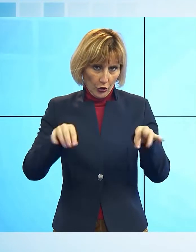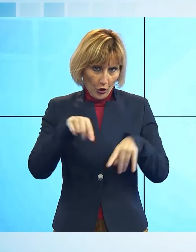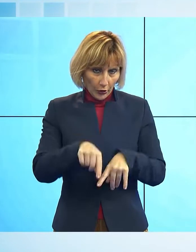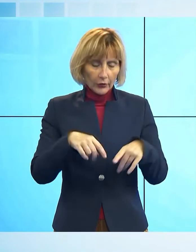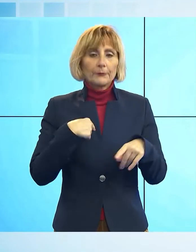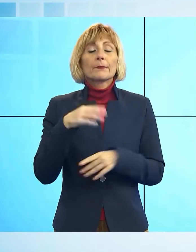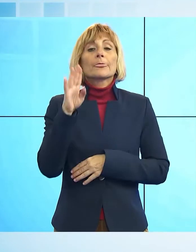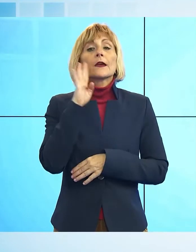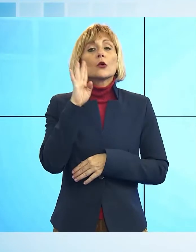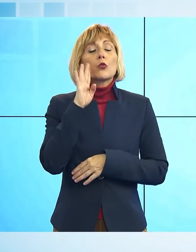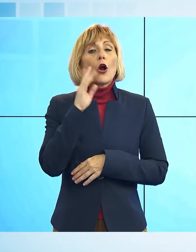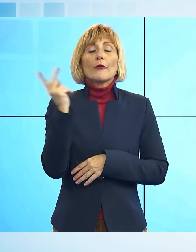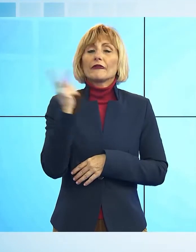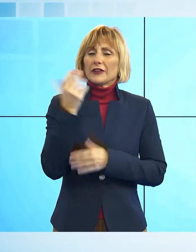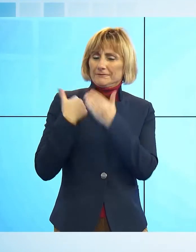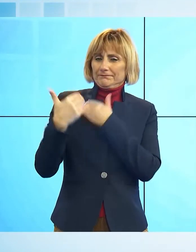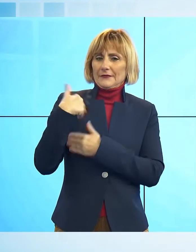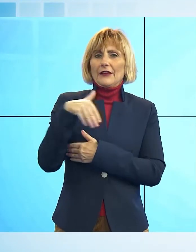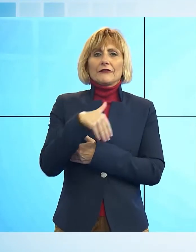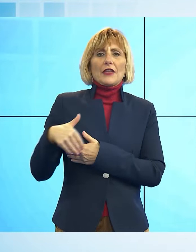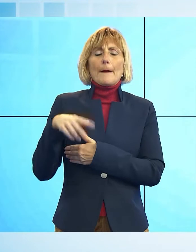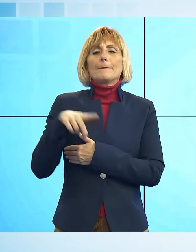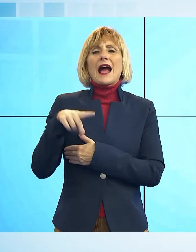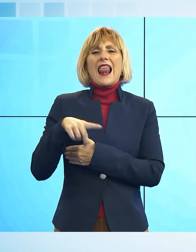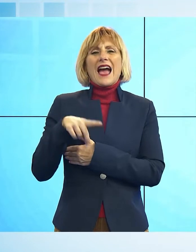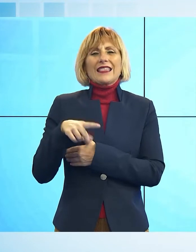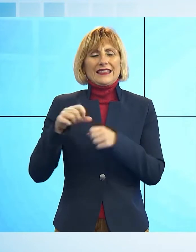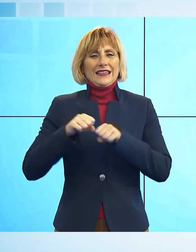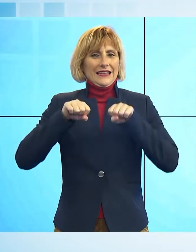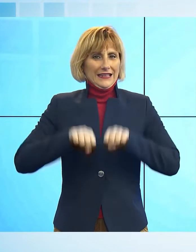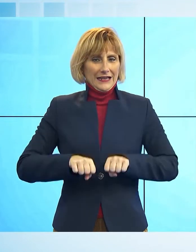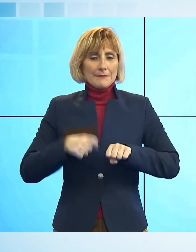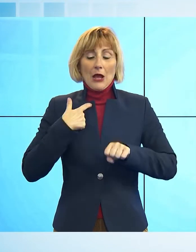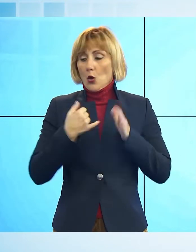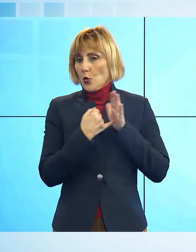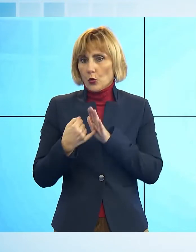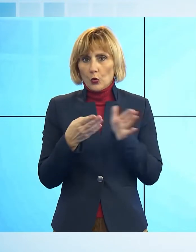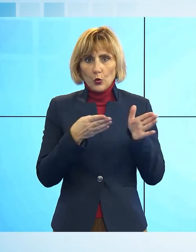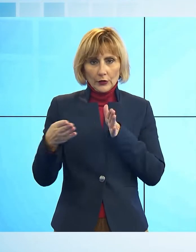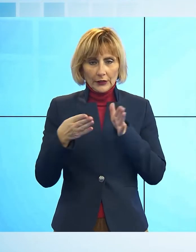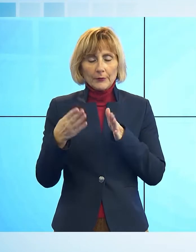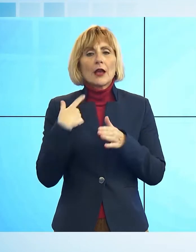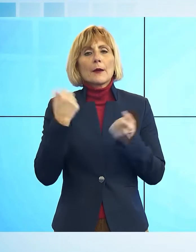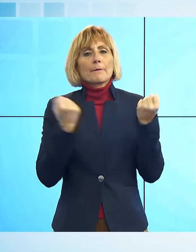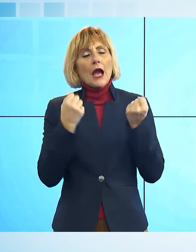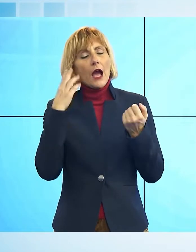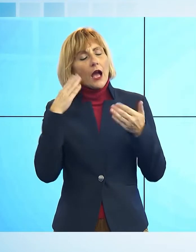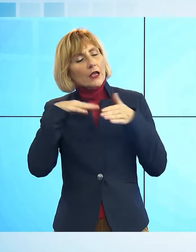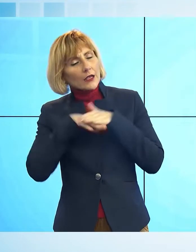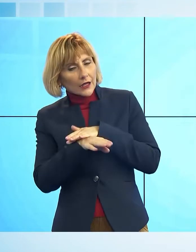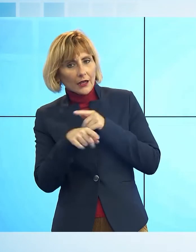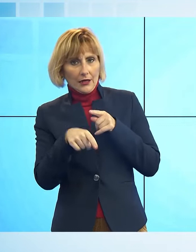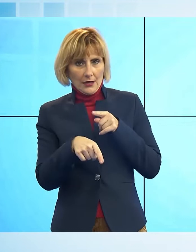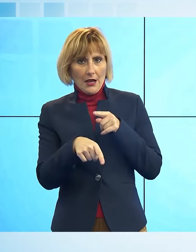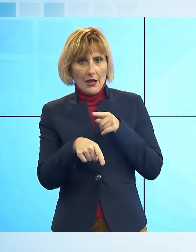vissuto in via Paradini alla Varignano, ma da esso dormiva in auto su una Ford Station Wagon. Intorno alle 8